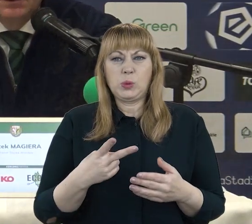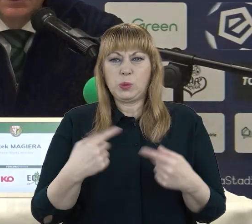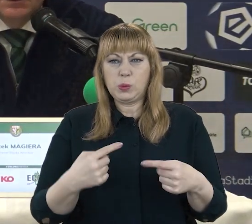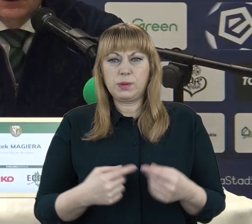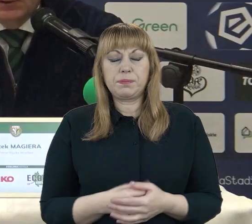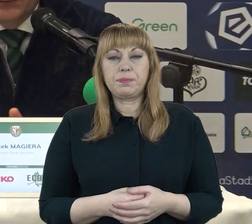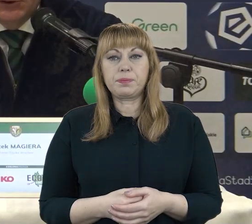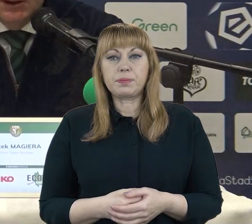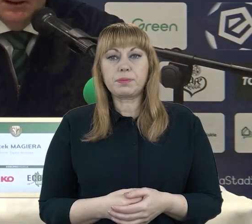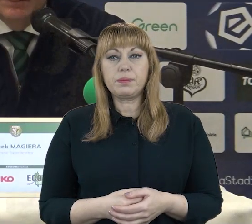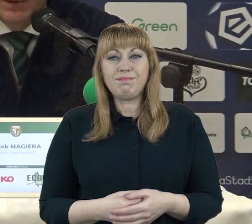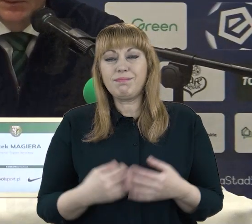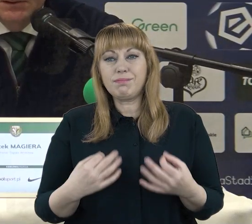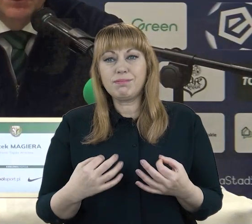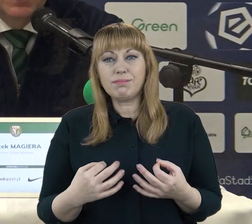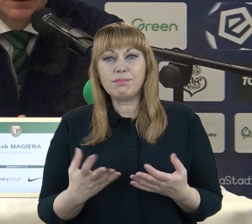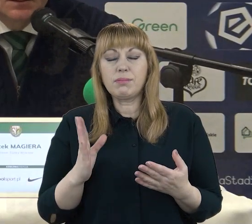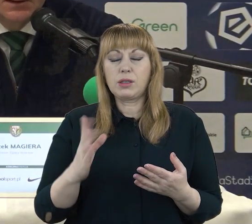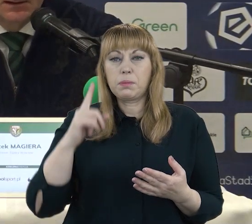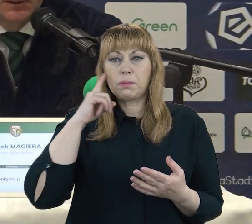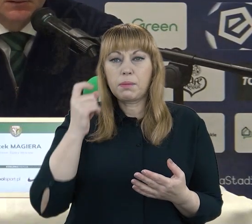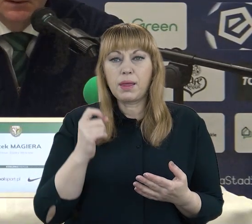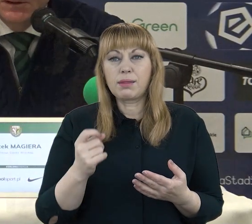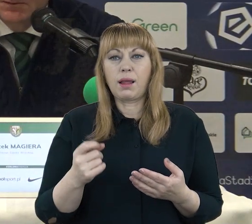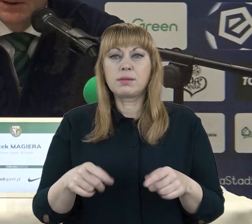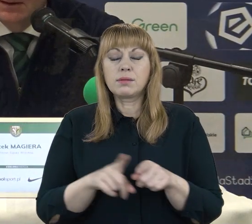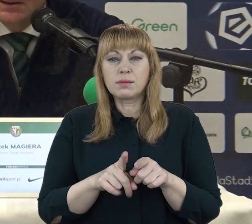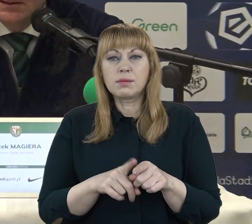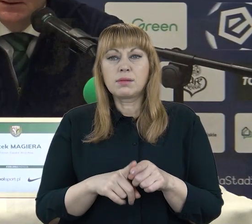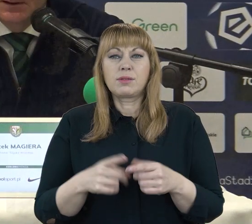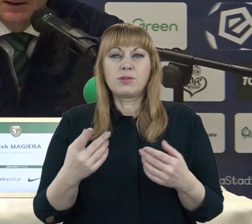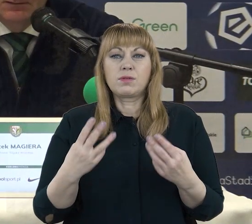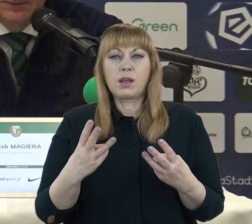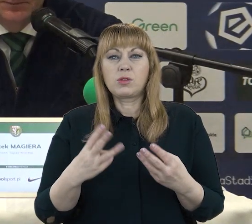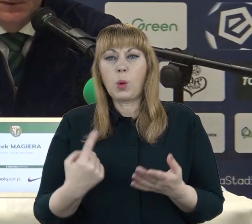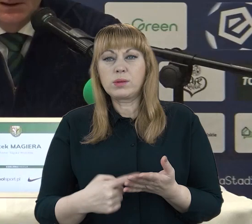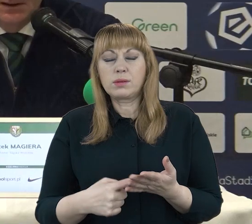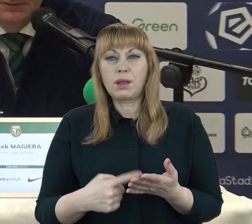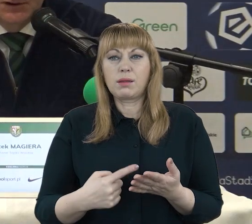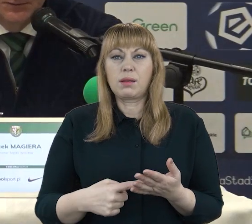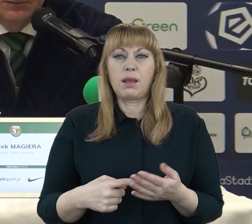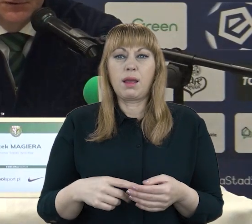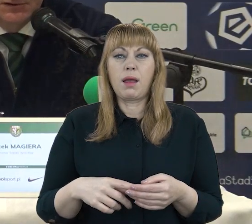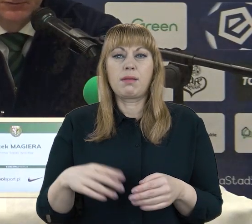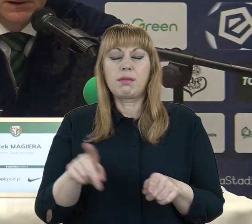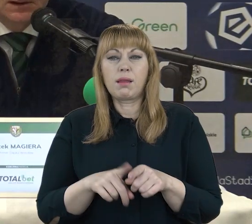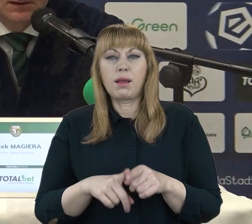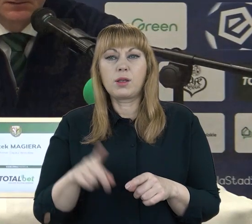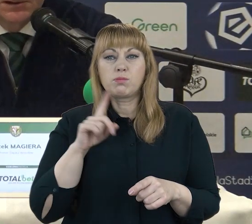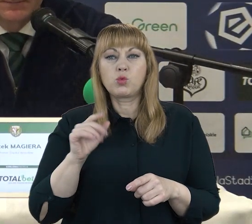Szanowni Państwo, dzisiaj będziemy pamiętać z ostatnich meczów. będziemy pamiętać z tego, jak grał w sierpniu, we wrześniu, w październiku, gdzie